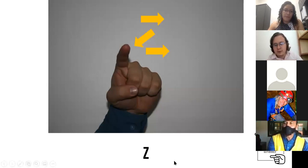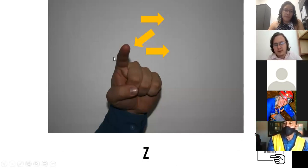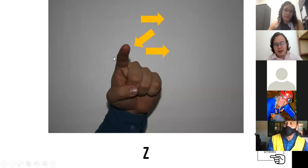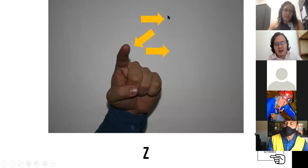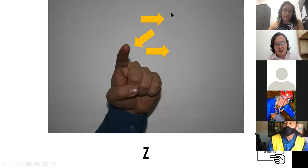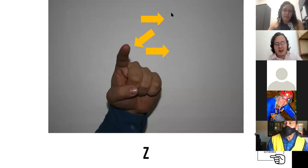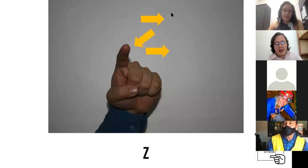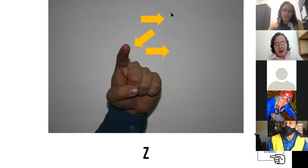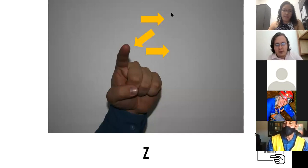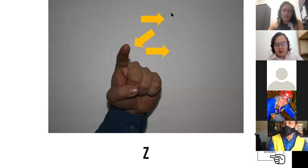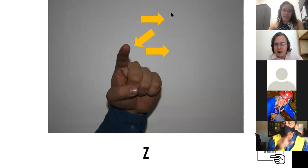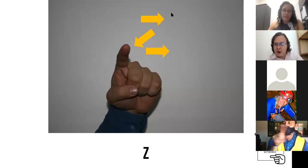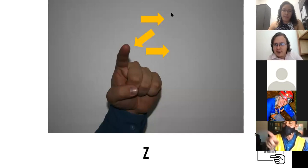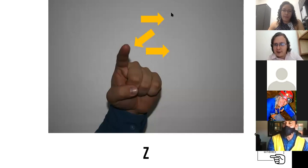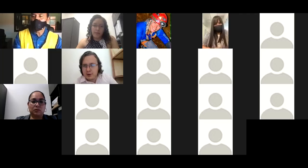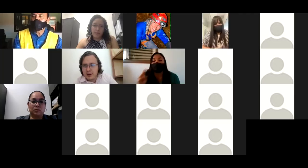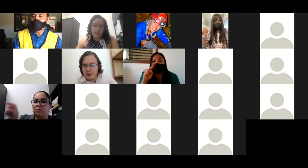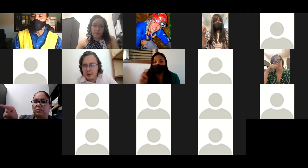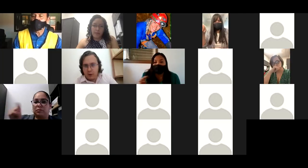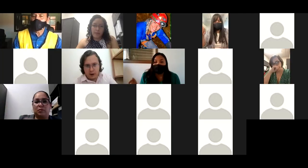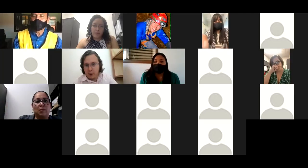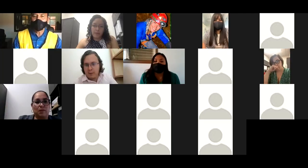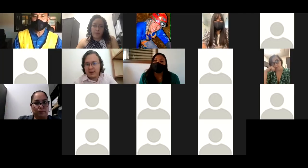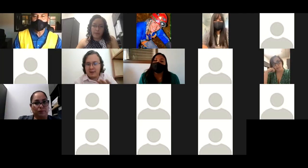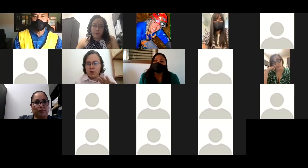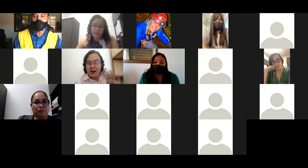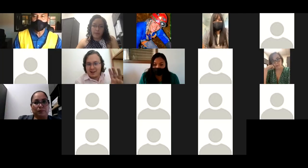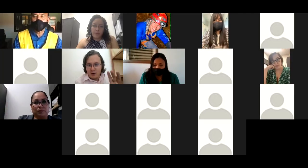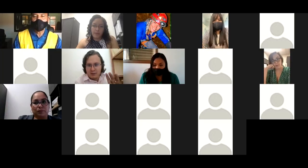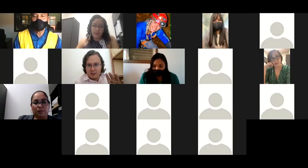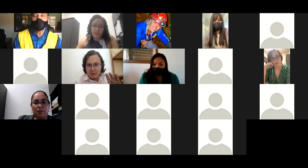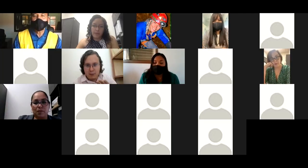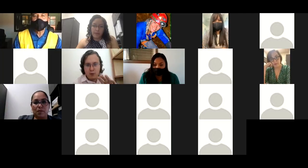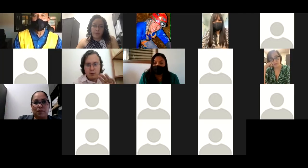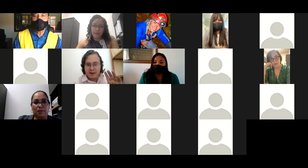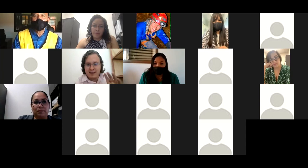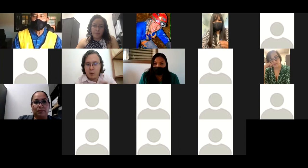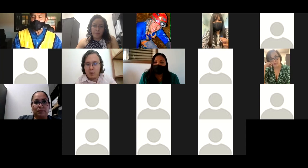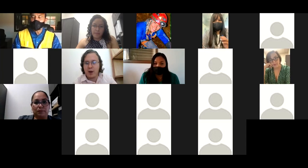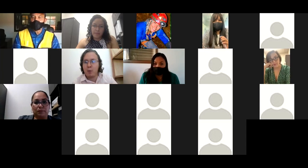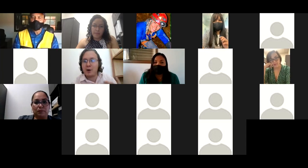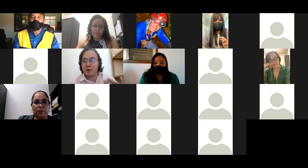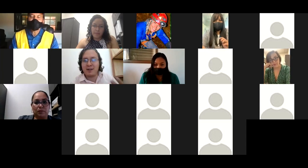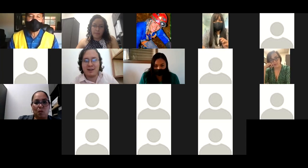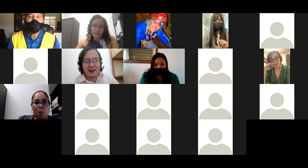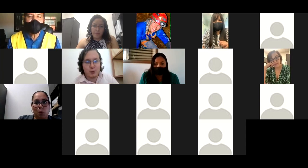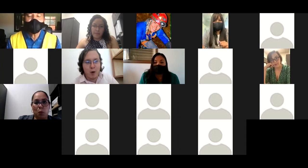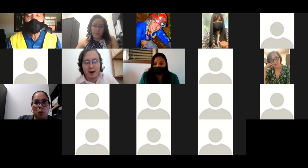¿sí? entonces ya con eso ustedes obviamente que es muy básico ¿verdad? muy muy básico pero ya pueden ustedes decir su nombre